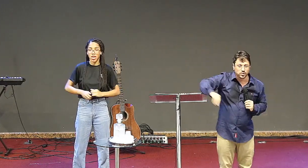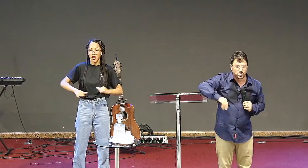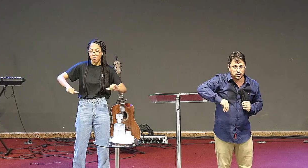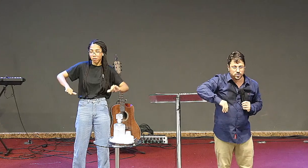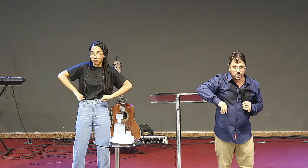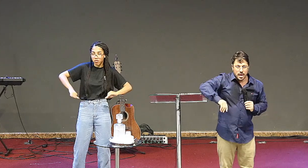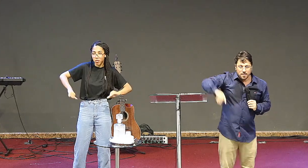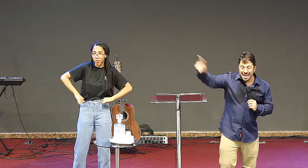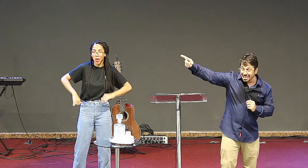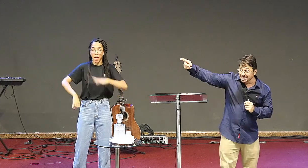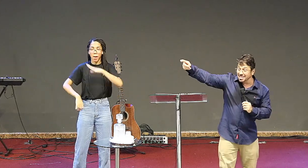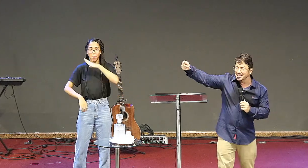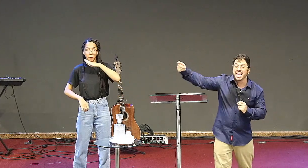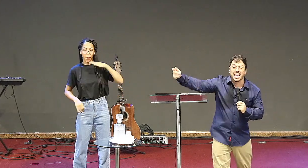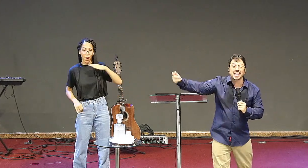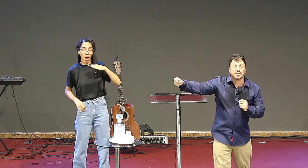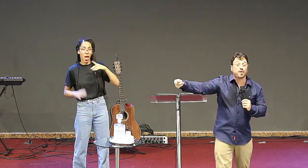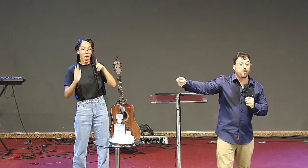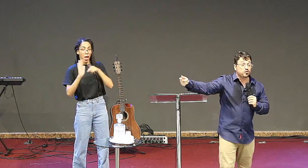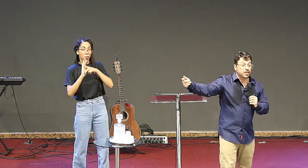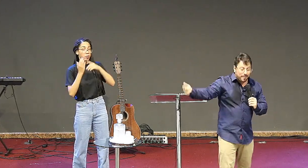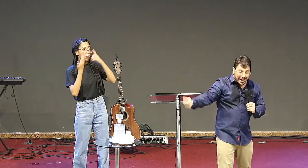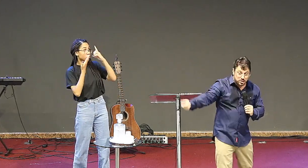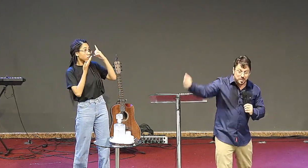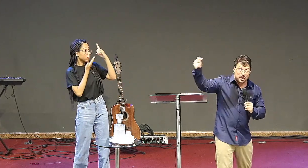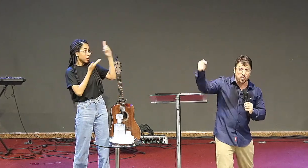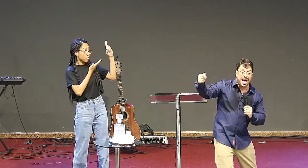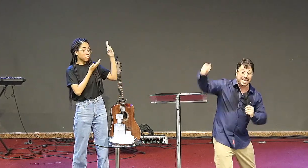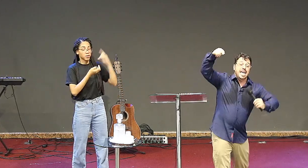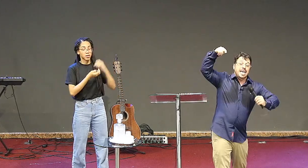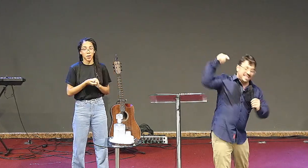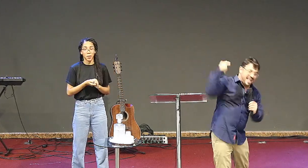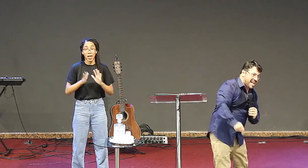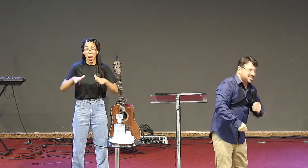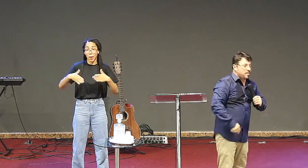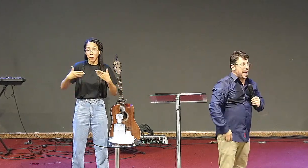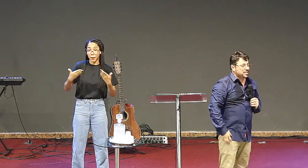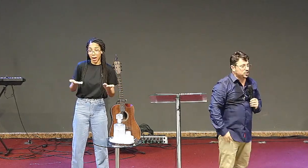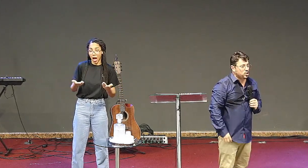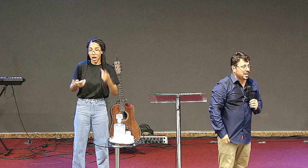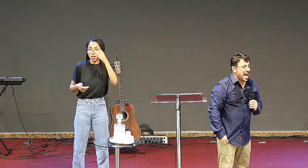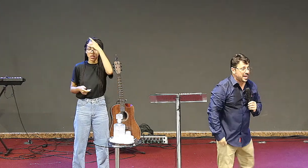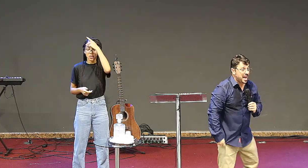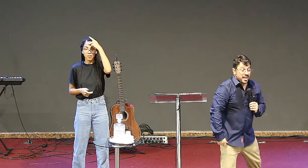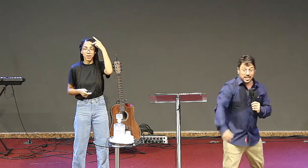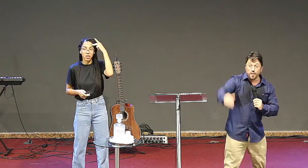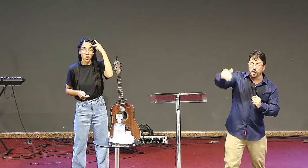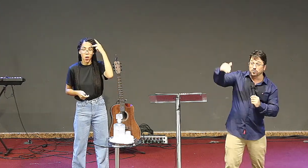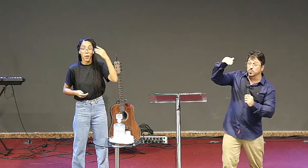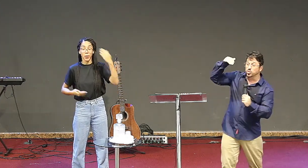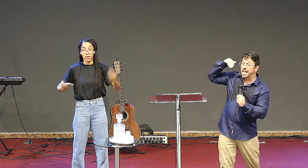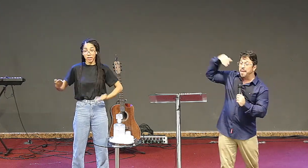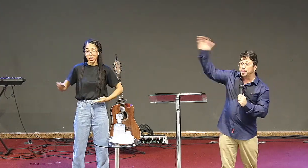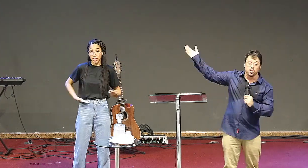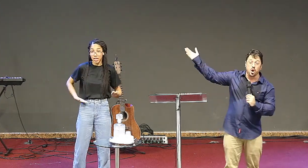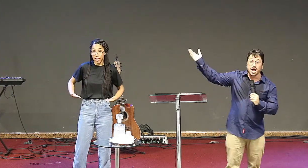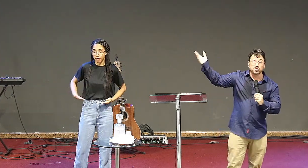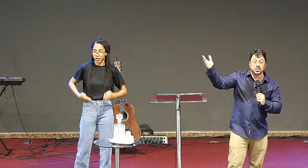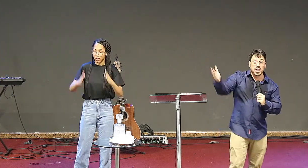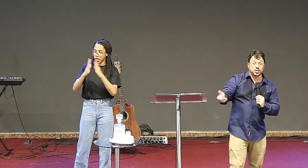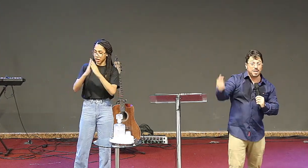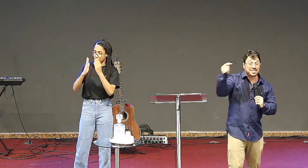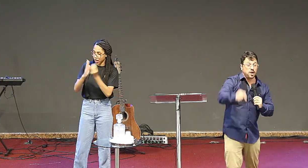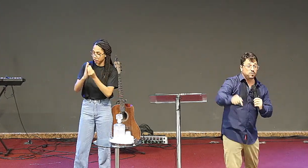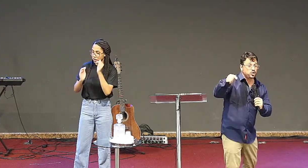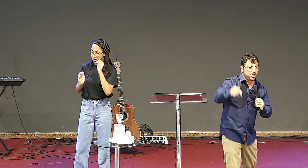Jesus mas existem aqueles que foram chamados para atuarem nessa base missionária que não vão se mudar para um local